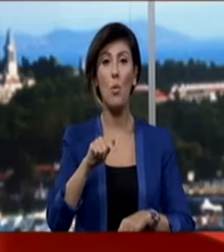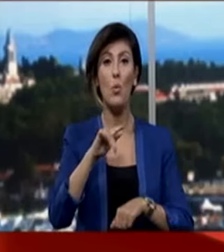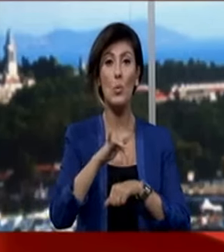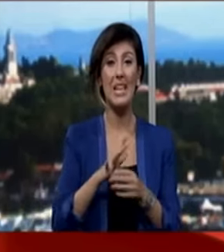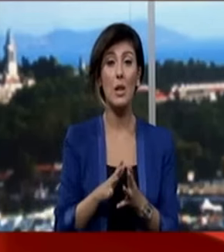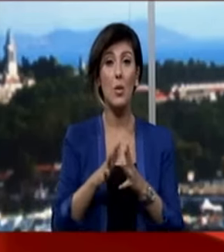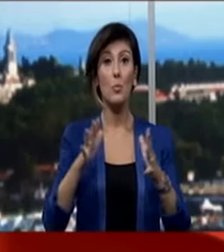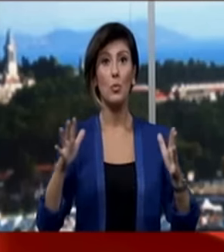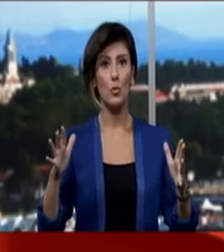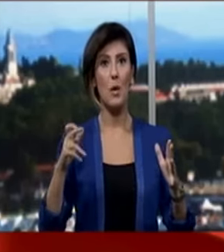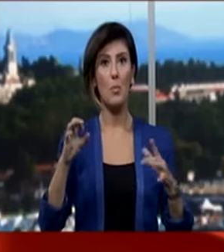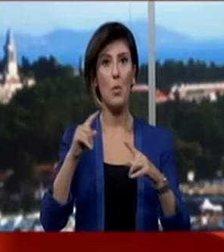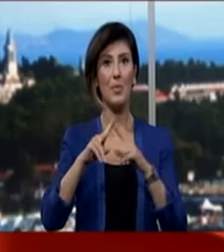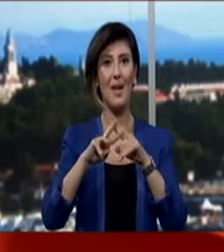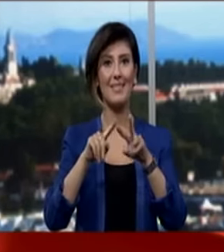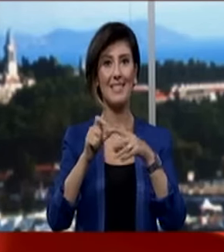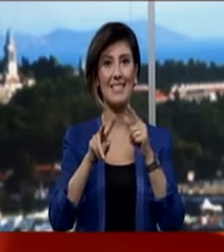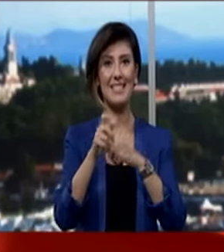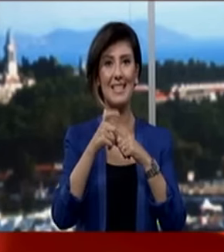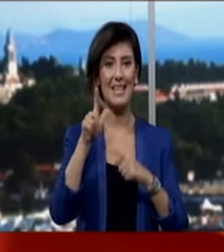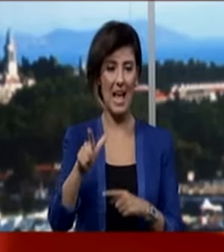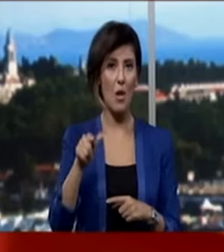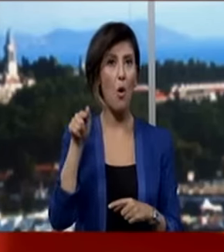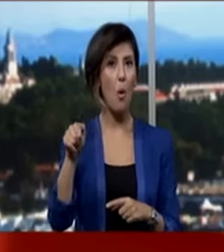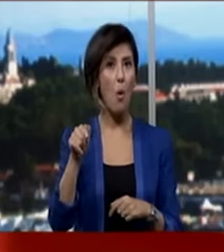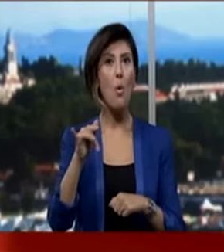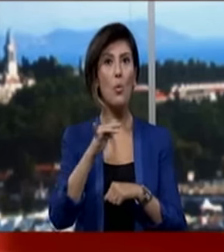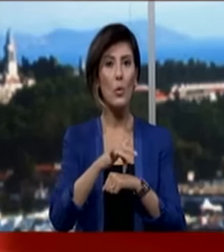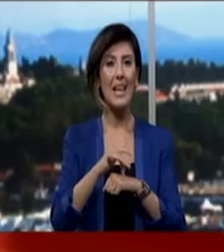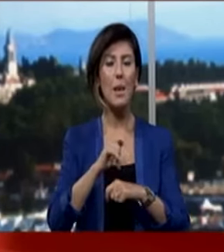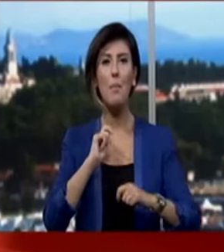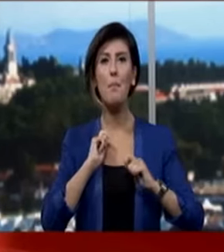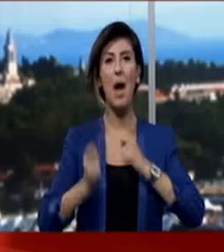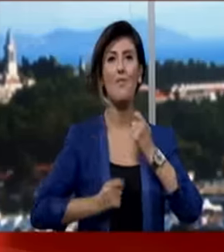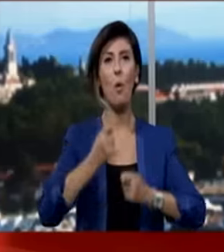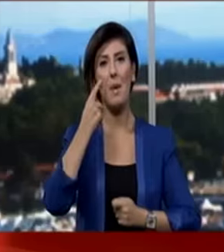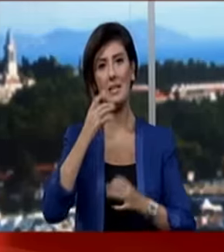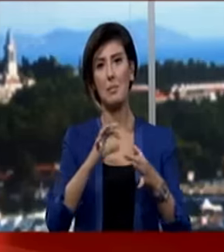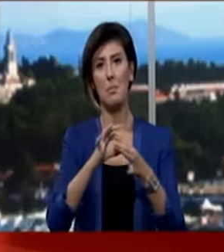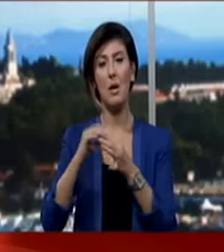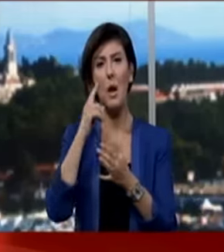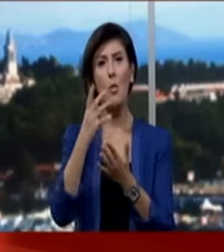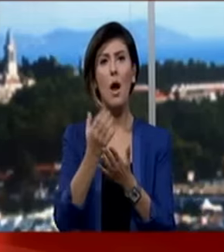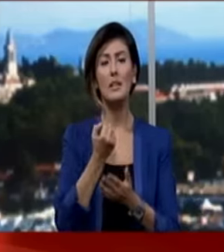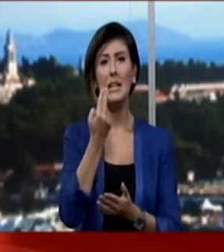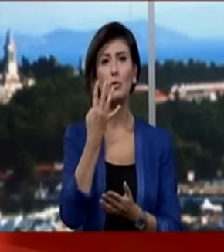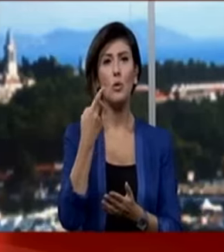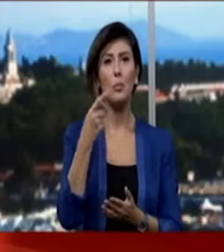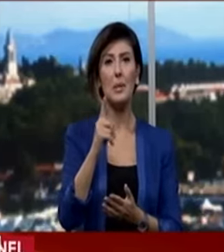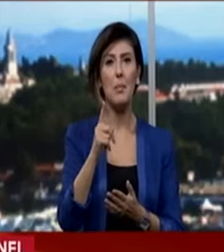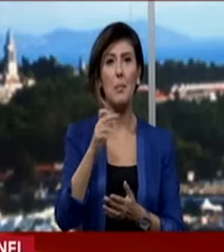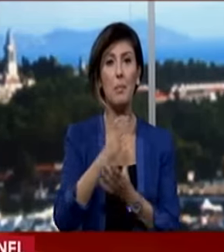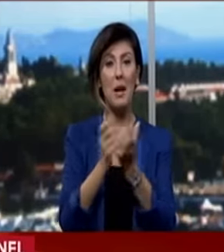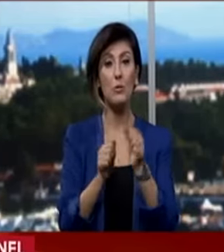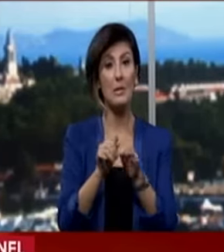o ülkenin büyüme potansiyeline, tamam mı? O ülkenin performansına bağlı. Kamuya alınacak 74 bin personelin dağılımı da